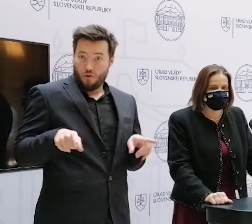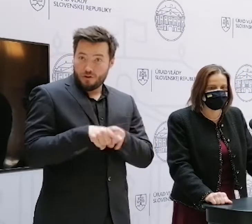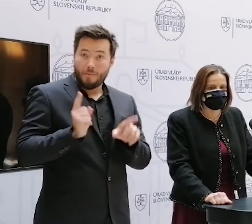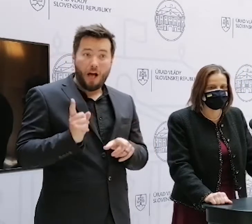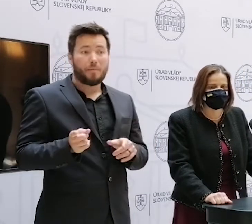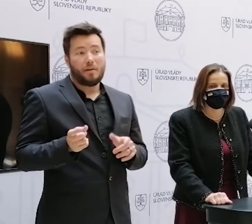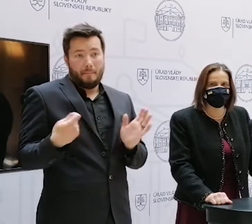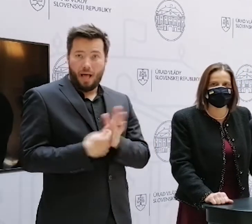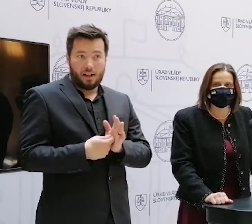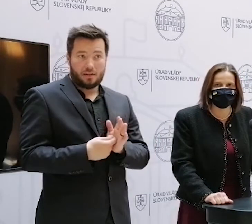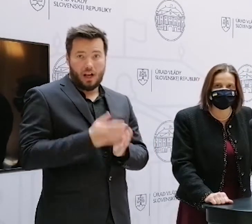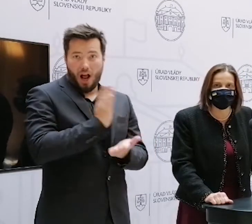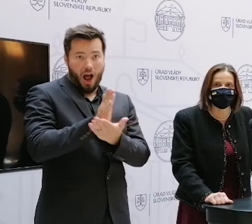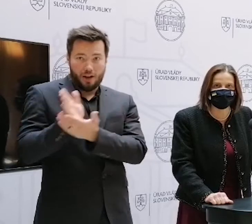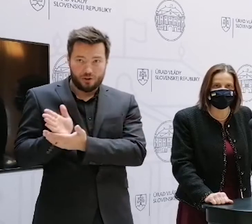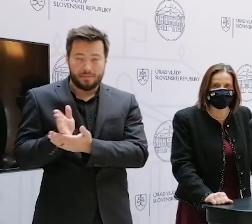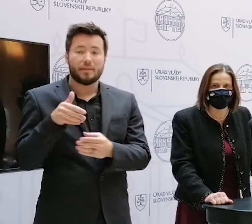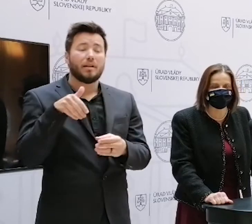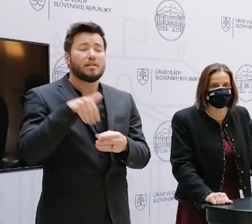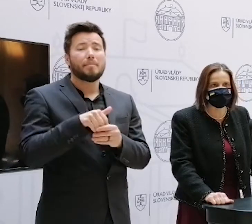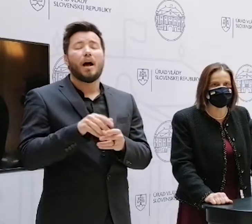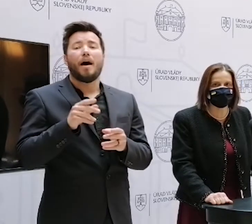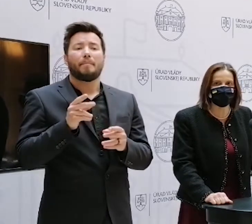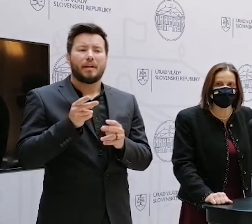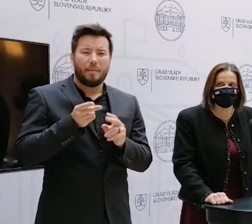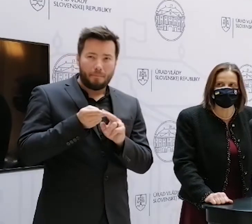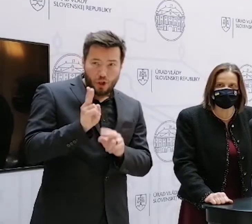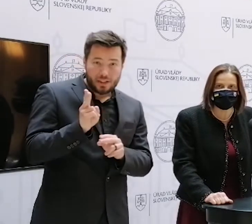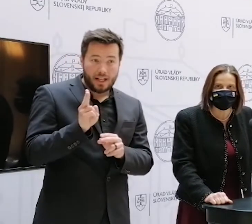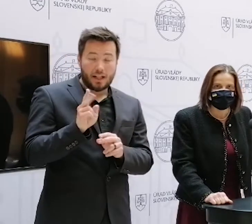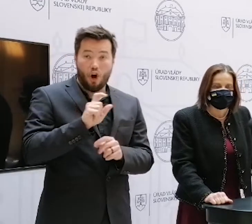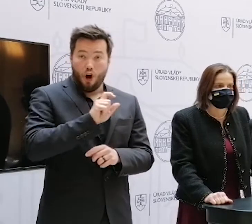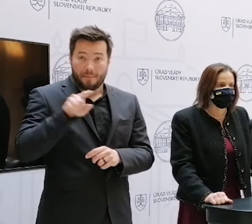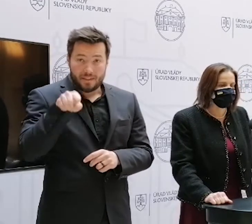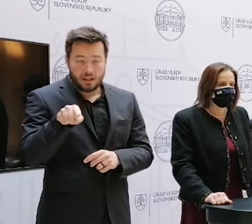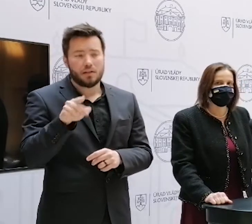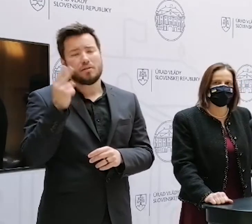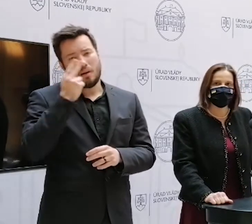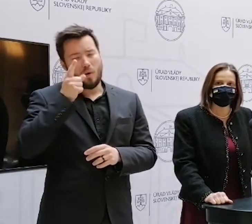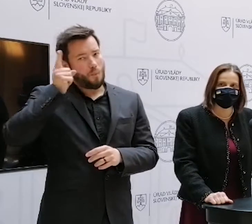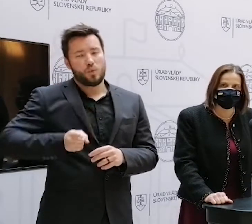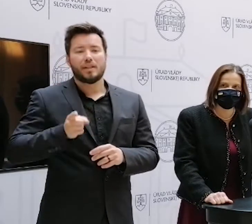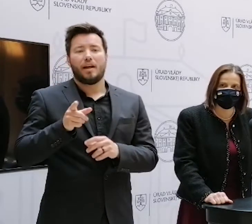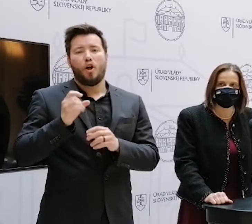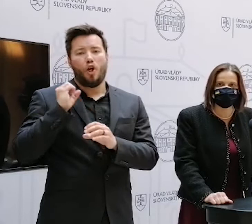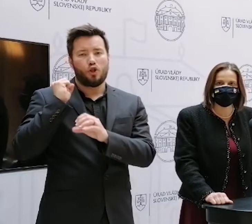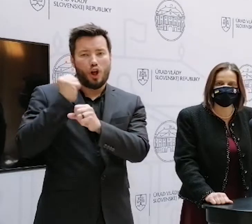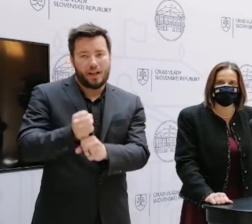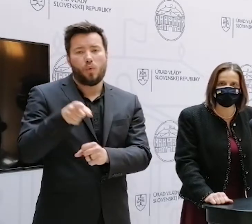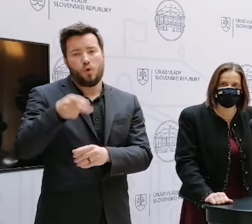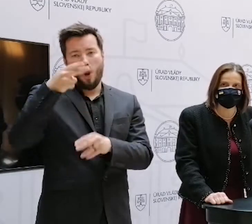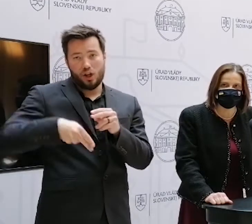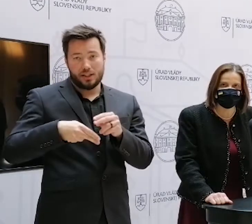každé takéto podozrenie a obvinenie bolo samozrejme dotiahnuté do konca, až po preukázanie viny na súde. Potom sa